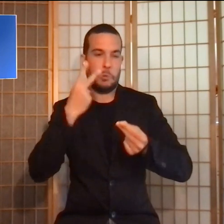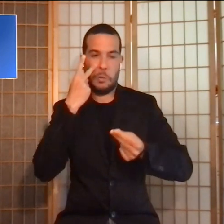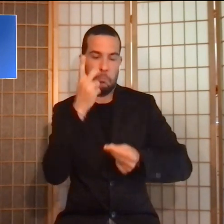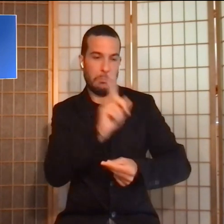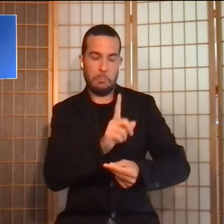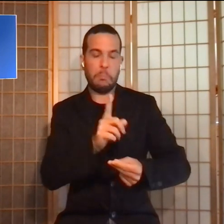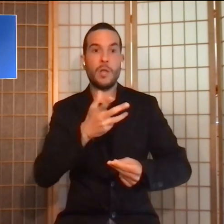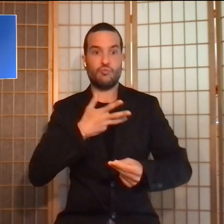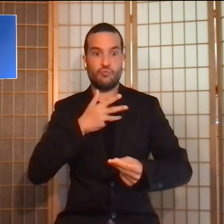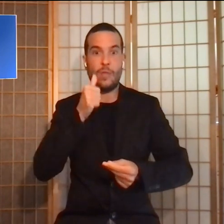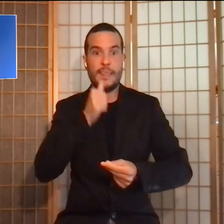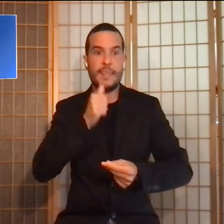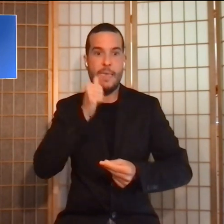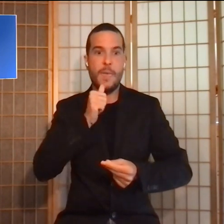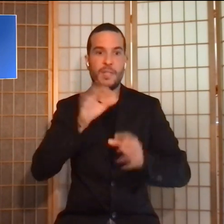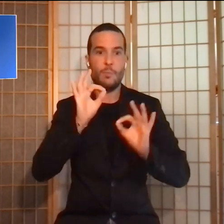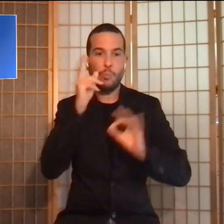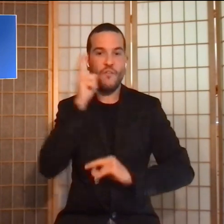confronti del fisco.